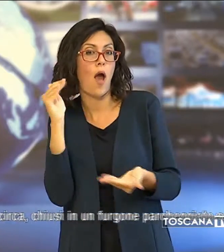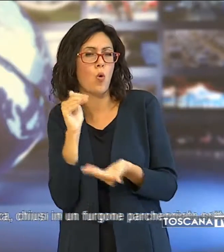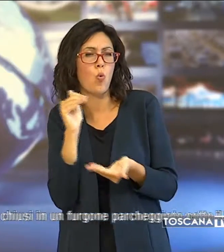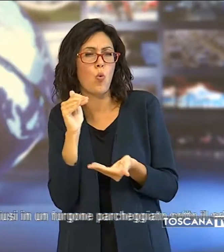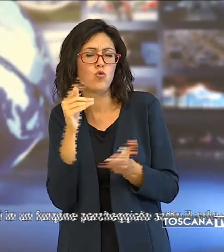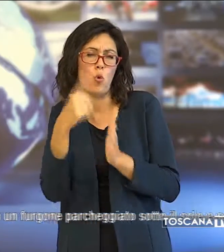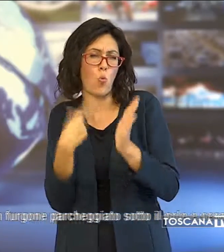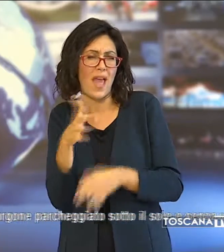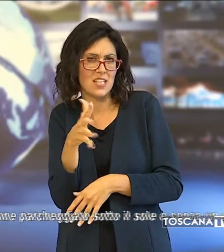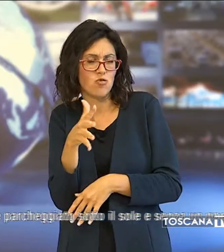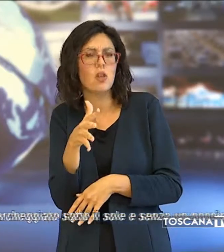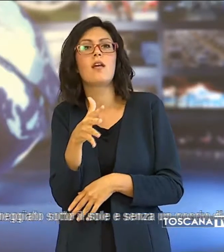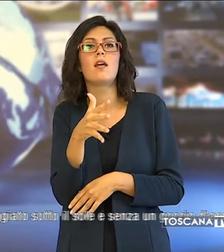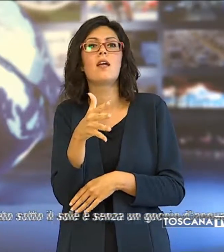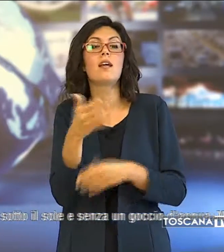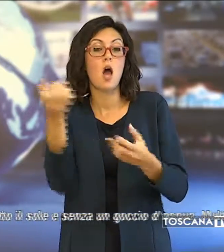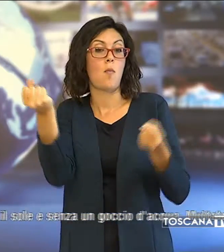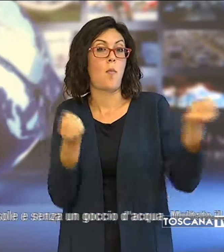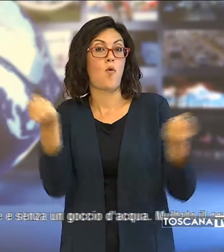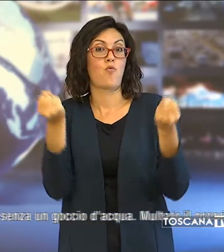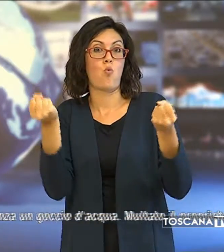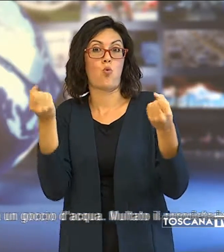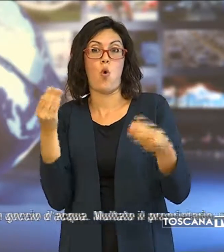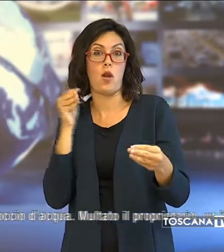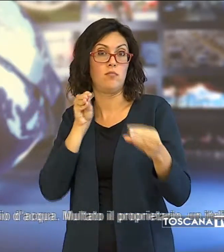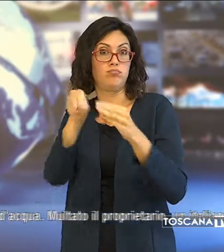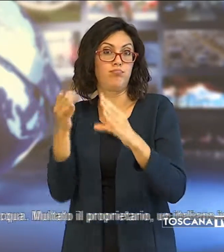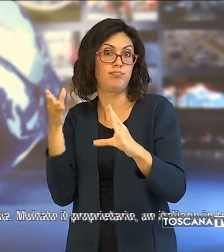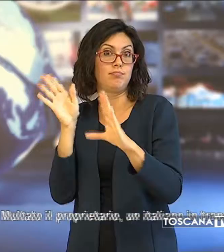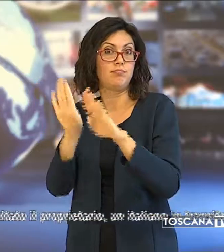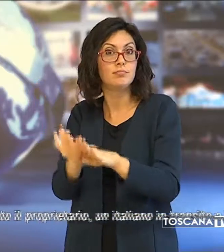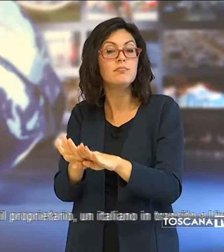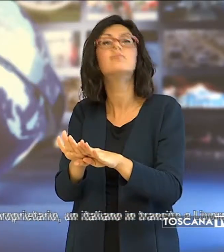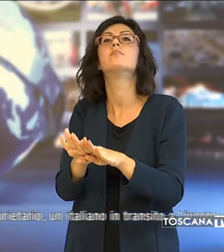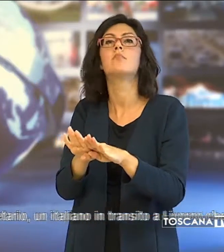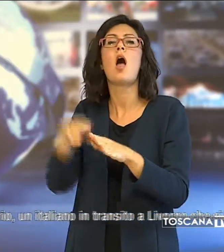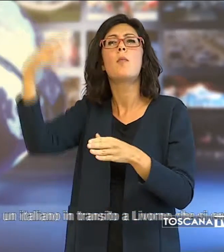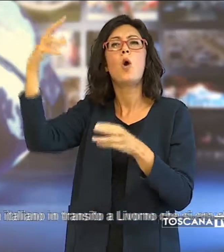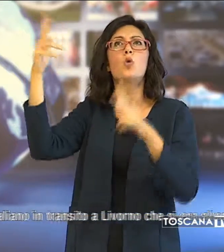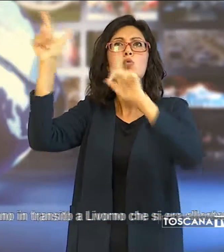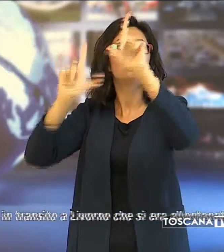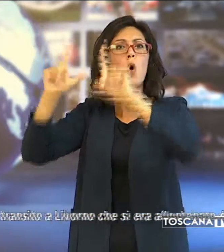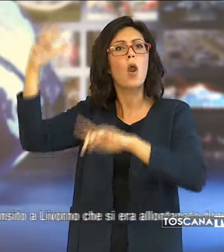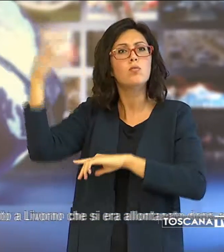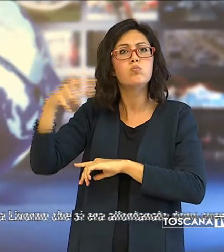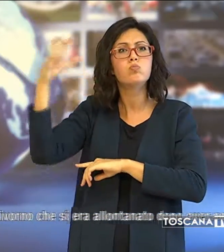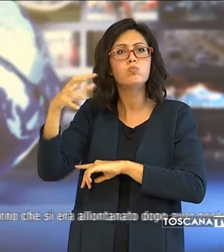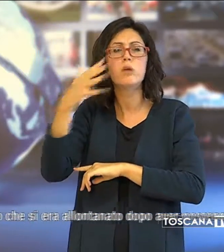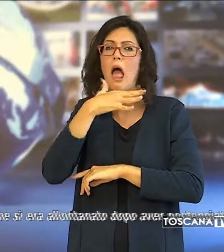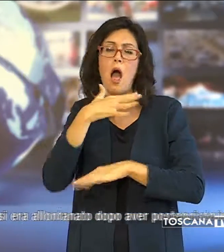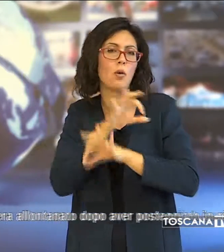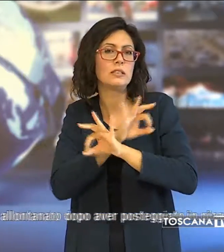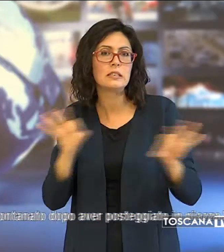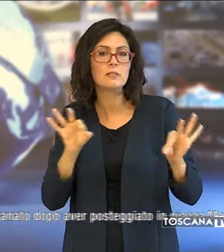circa, chiusi in un furgone parcheggiato sotto il sole e senza un goccio d'acqua. Moltato il